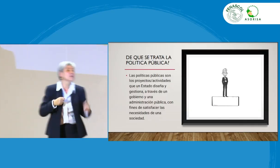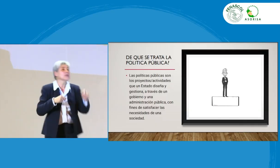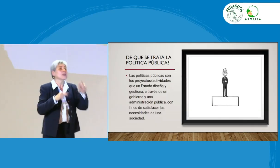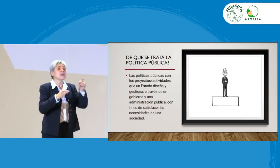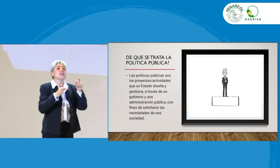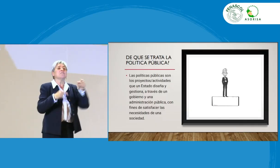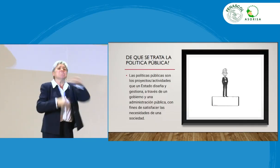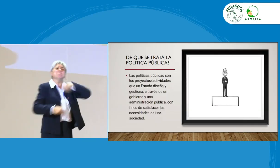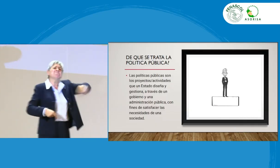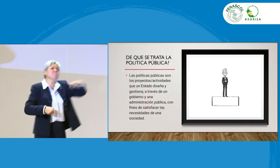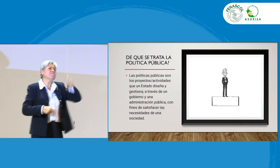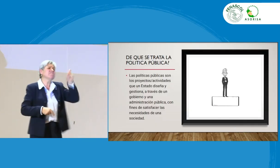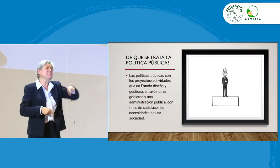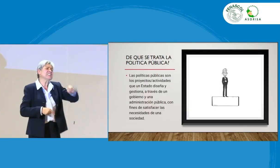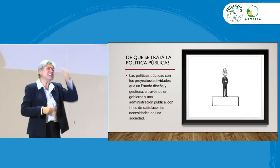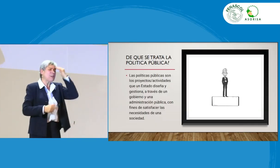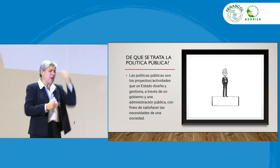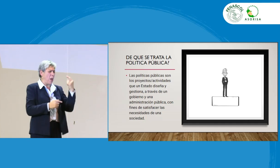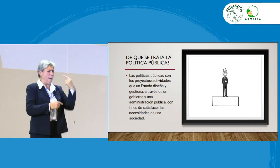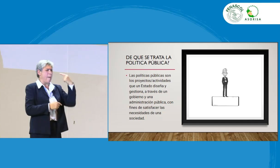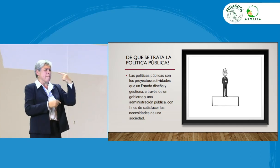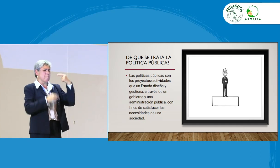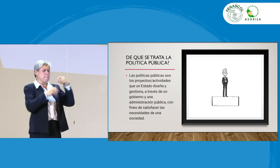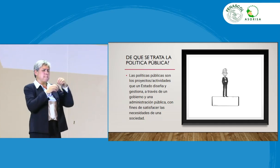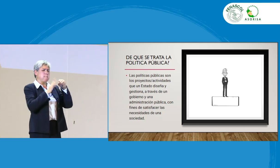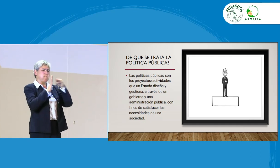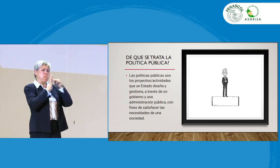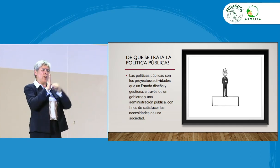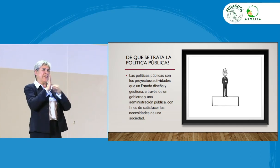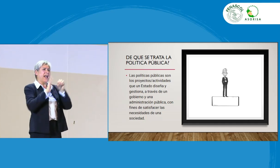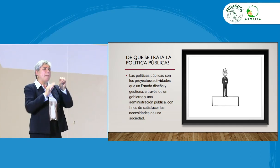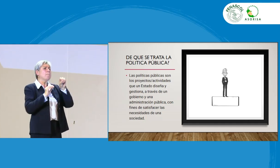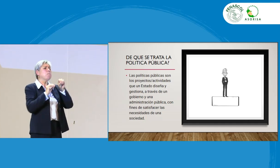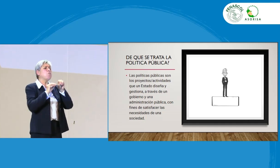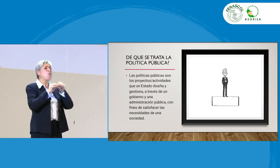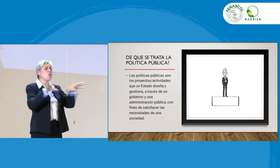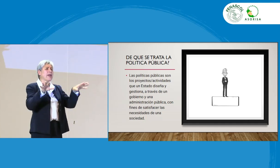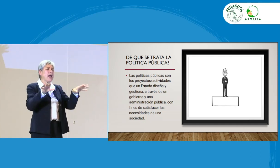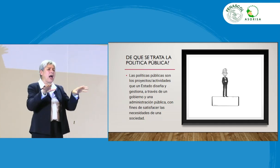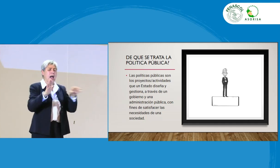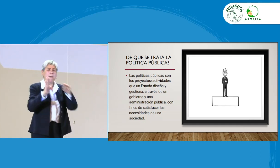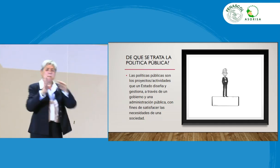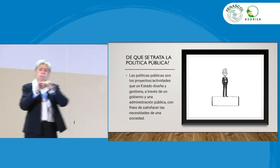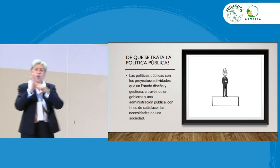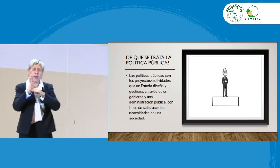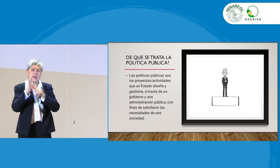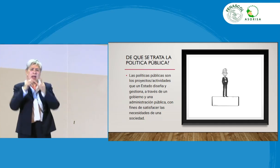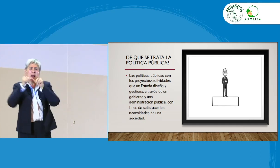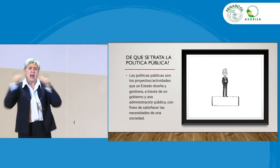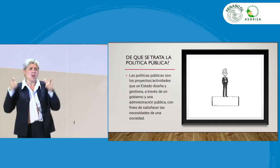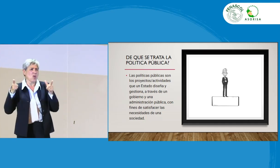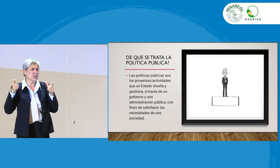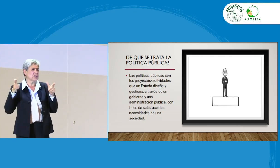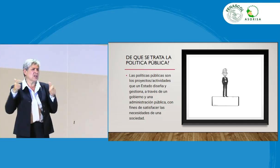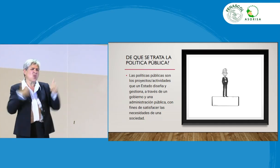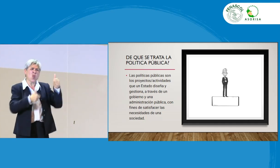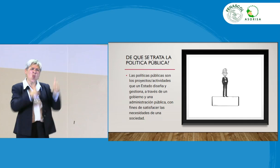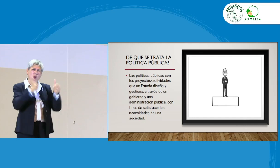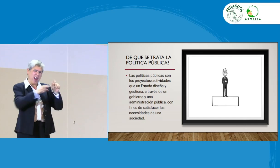Es importante que entendamos la política pública. La política pública y la lingüística. ¿Cuál